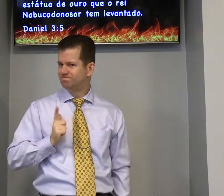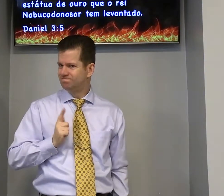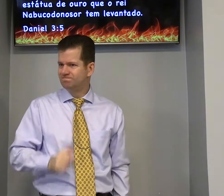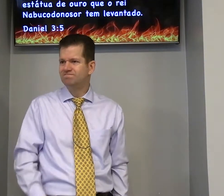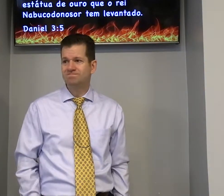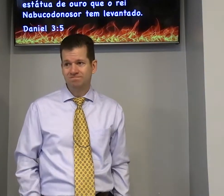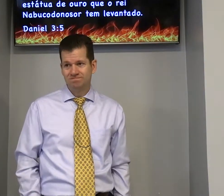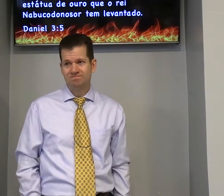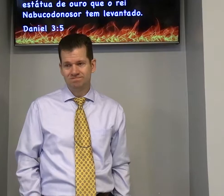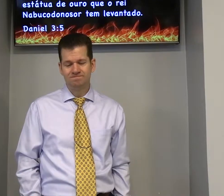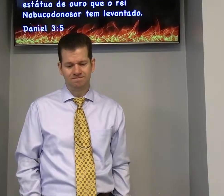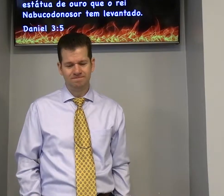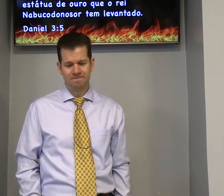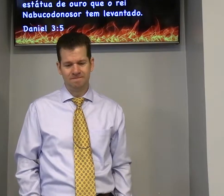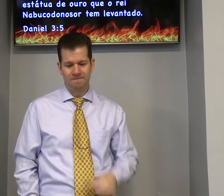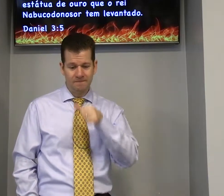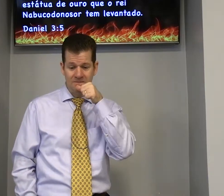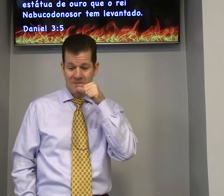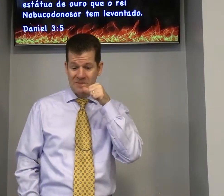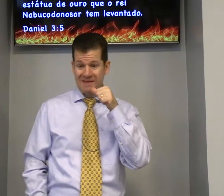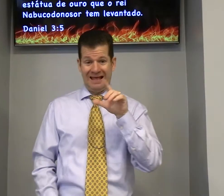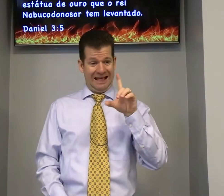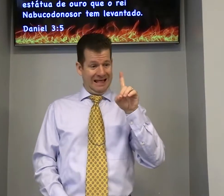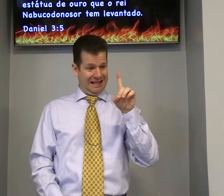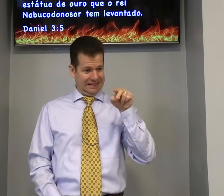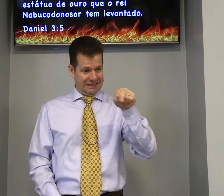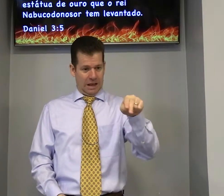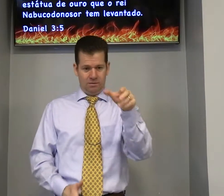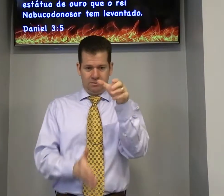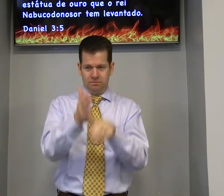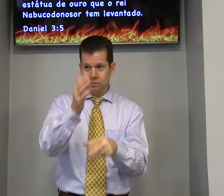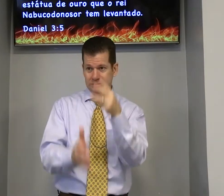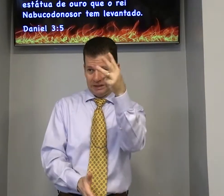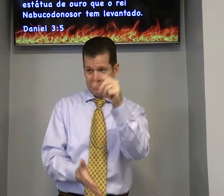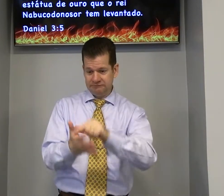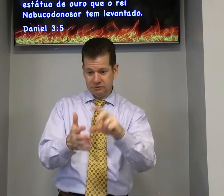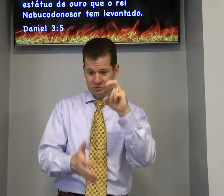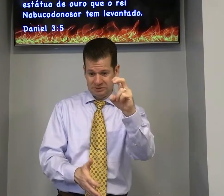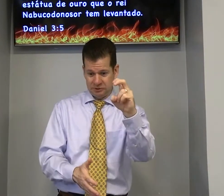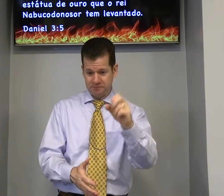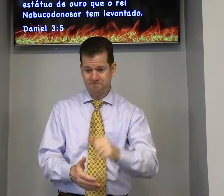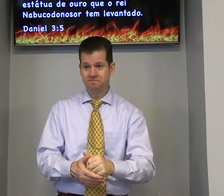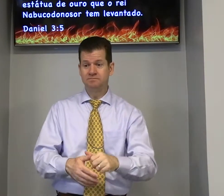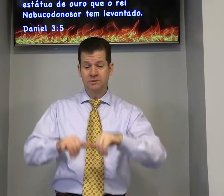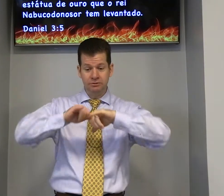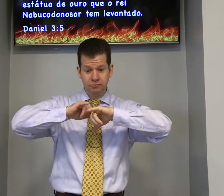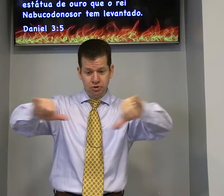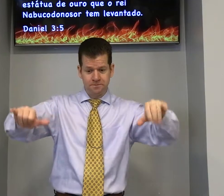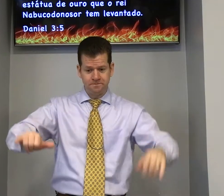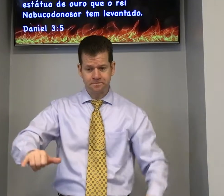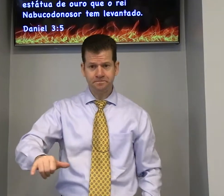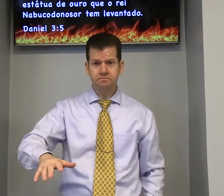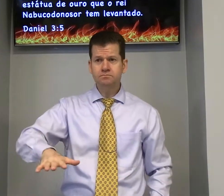E tem pressão do mundo. Tentações. Daniel, capítulo 3, versículo 5, avisou